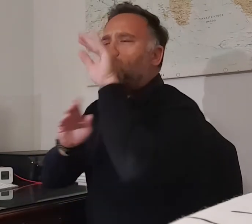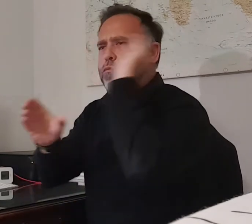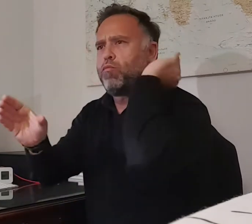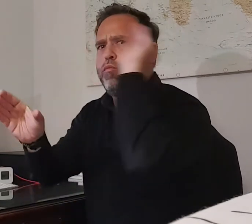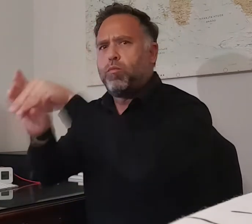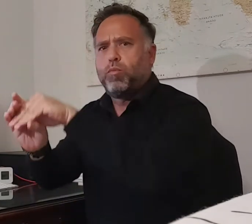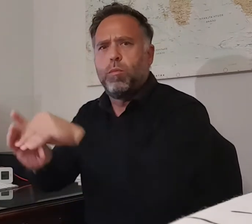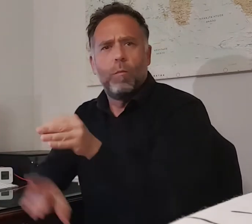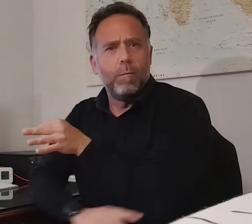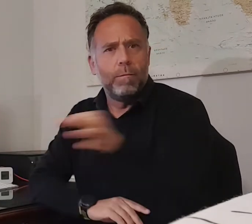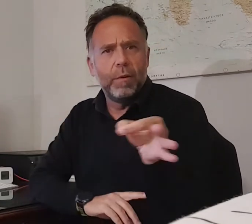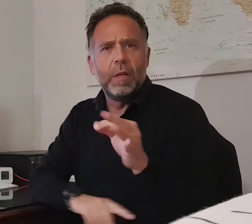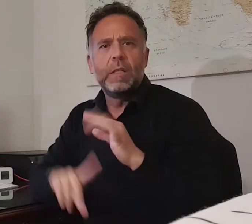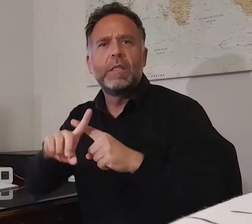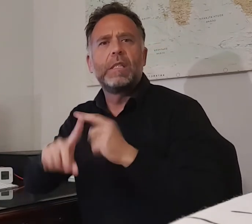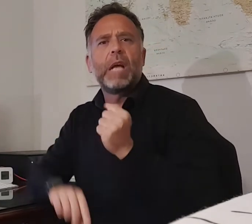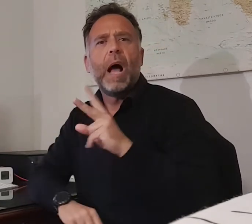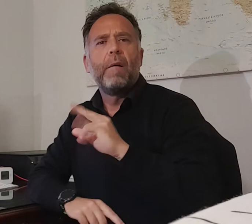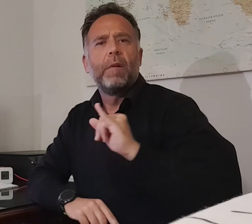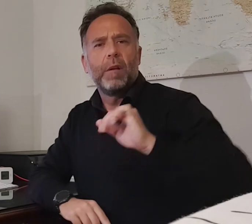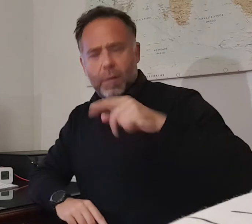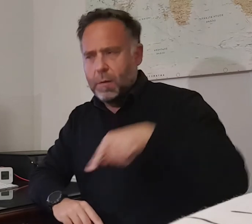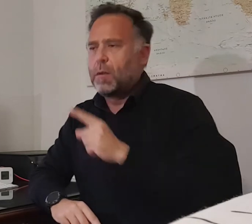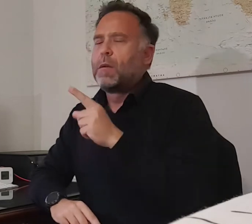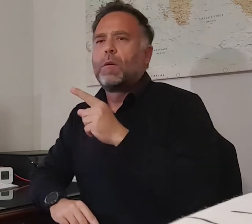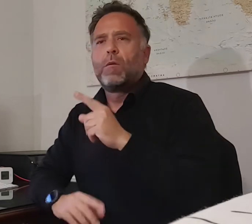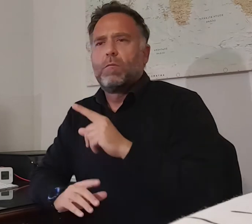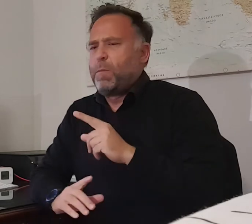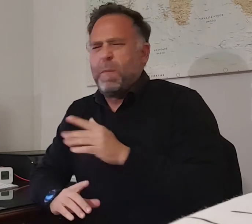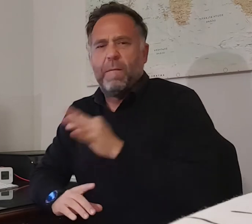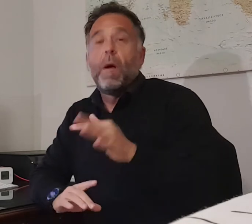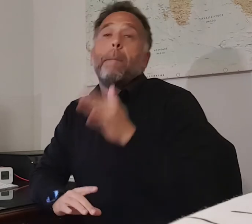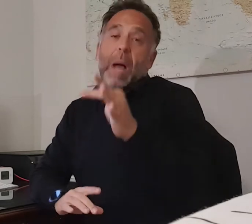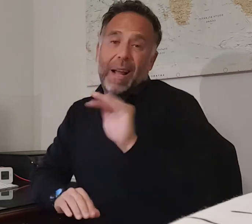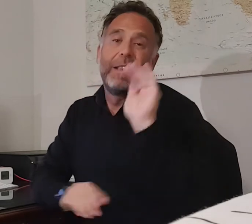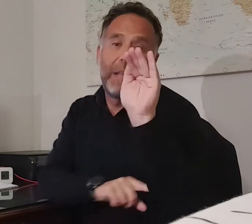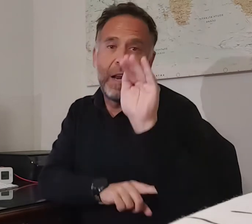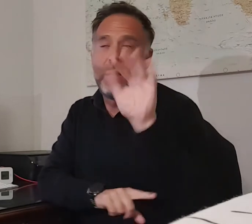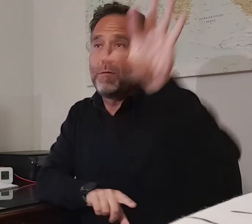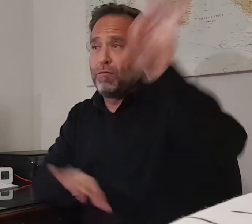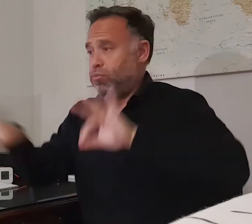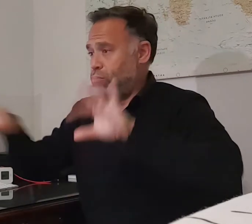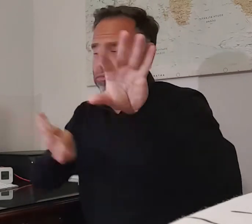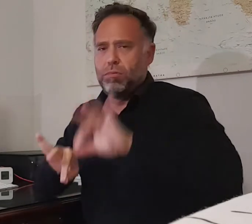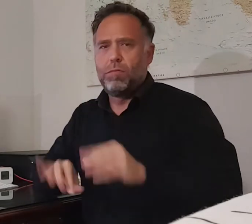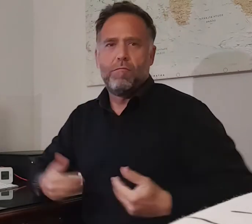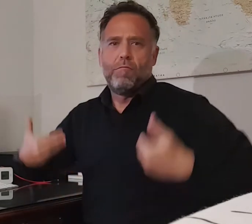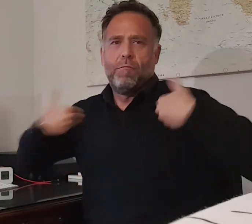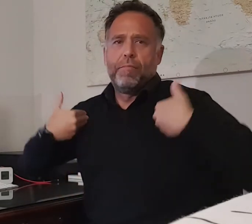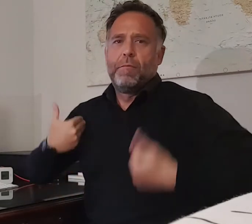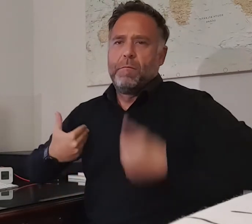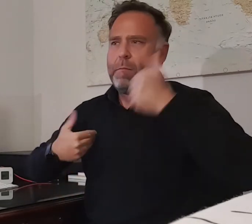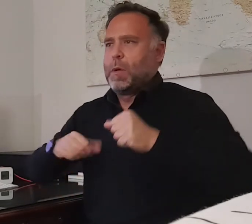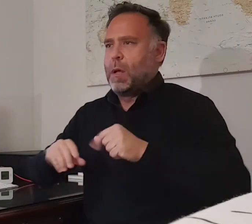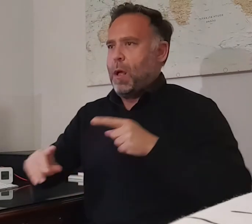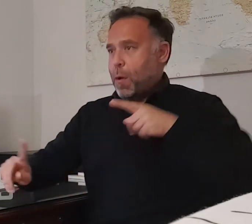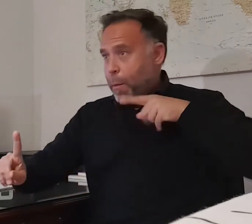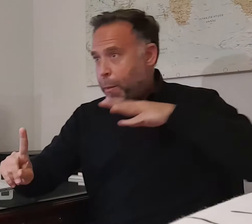convirtió rápidamente en el complemento perfecto para los foráneos que asumían mayoritariamente la responsabilidad ofensiva. Valladar